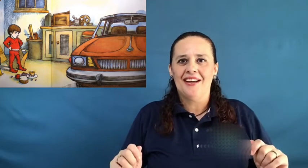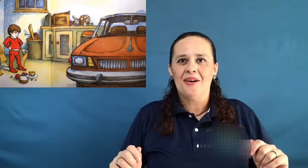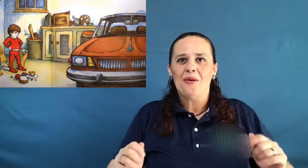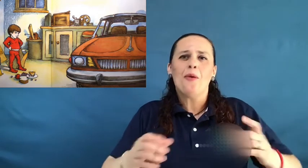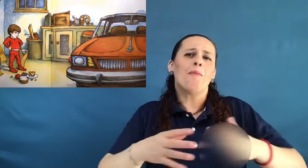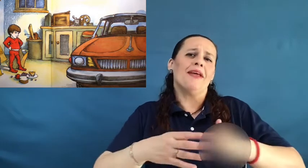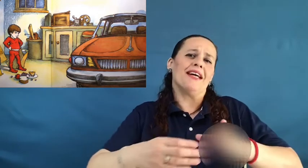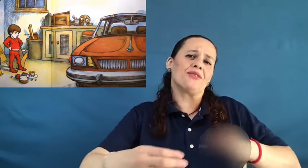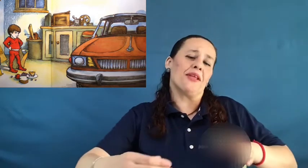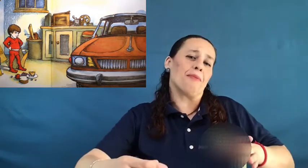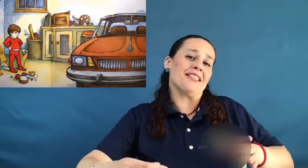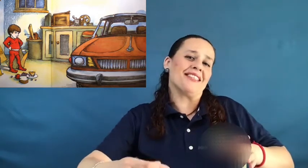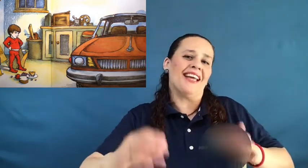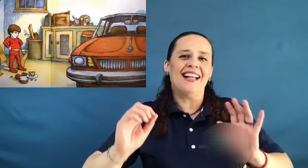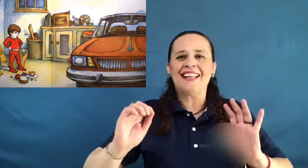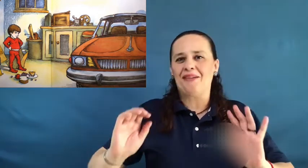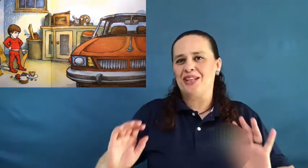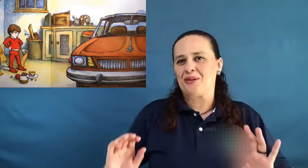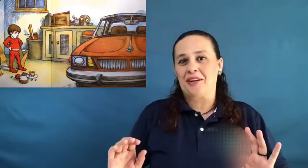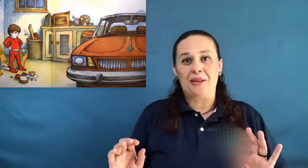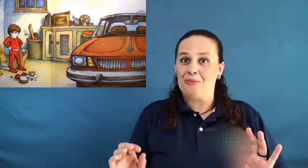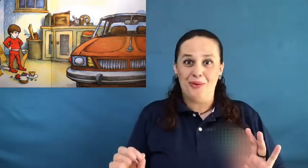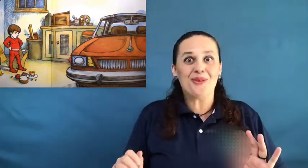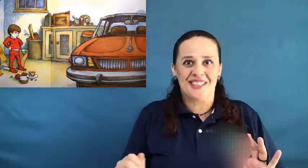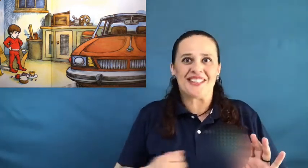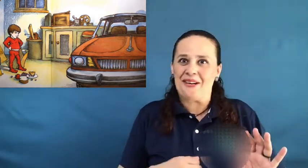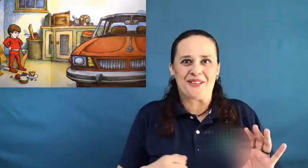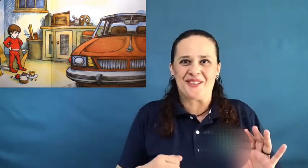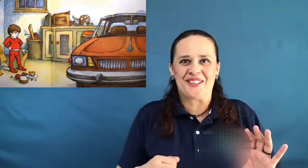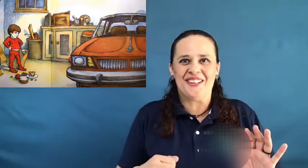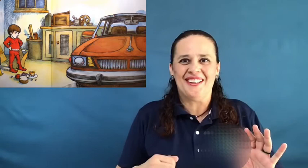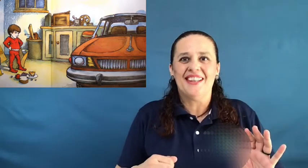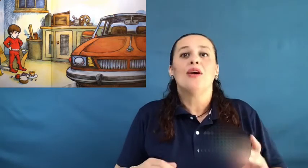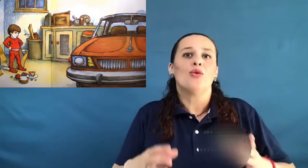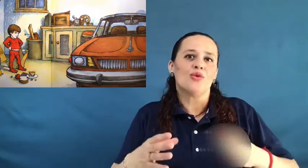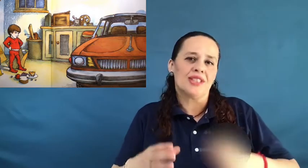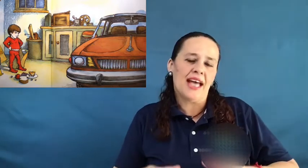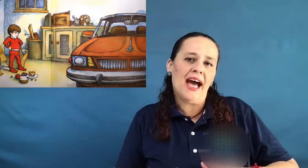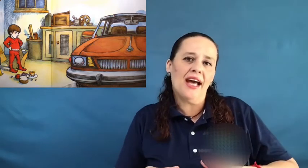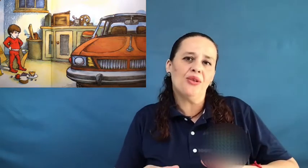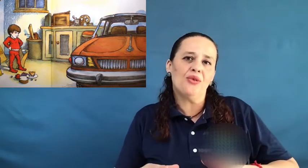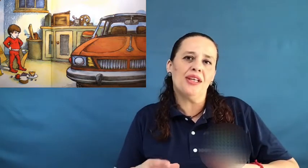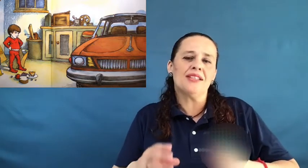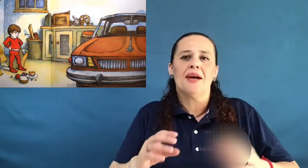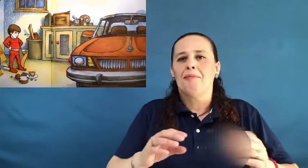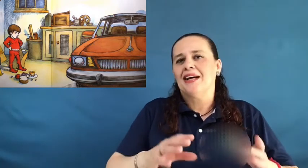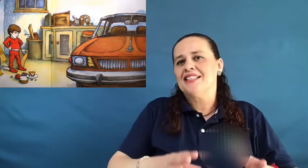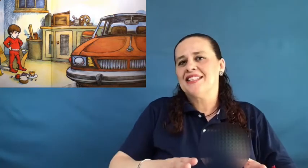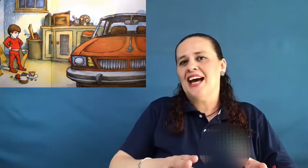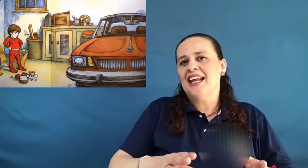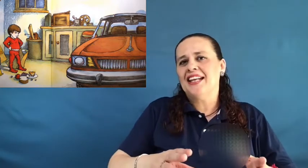Un pedazo de pastel que había sobrado muy sabroso. Un sándwich, manzana,